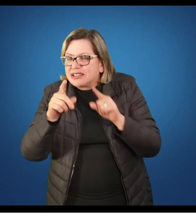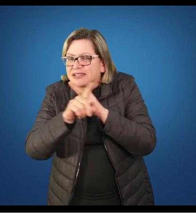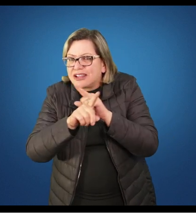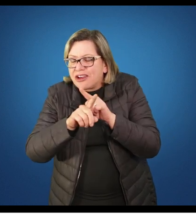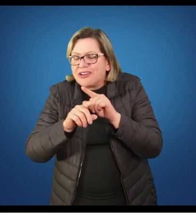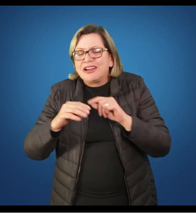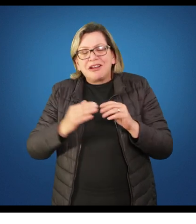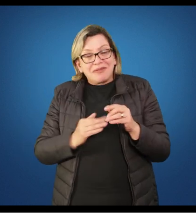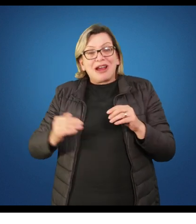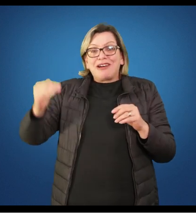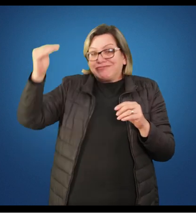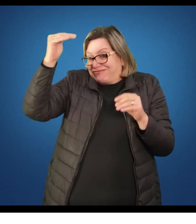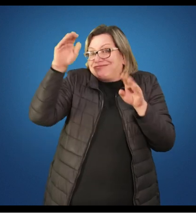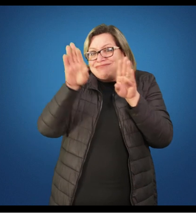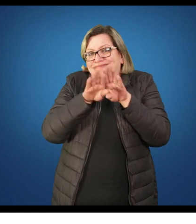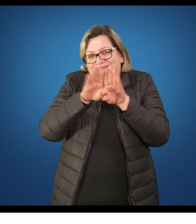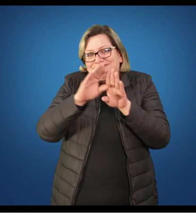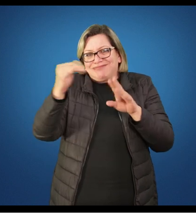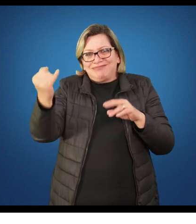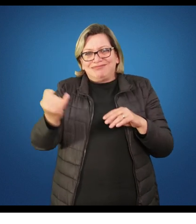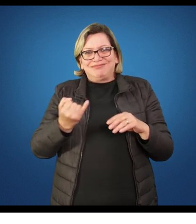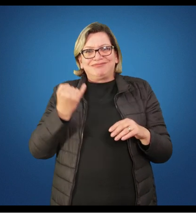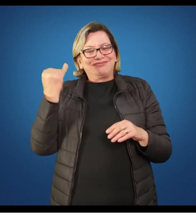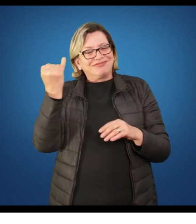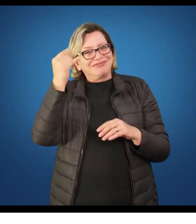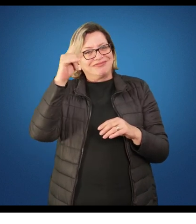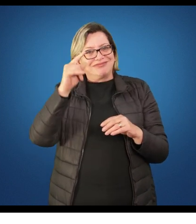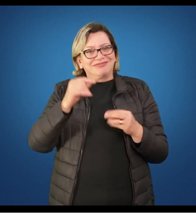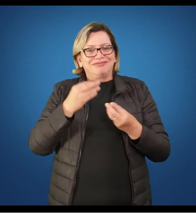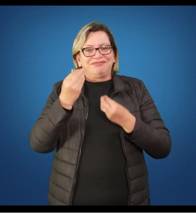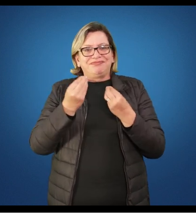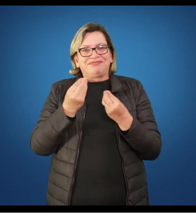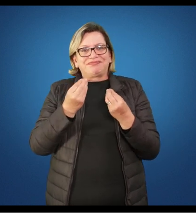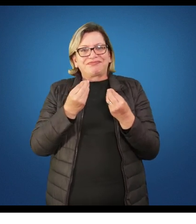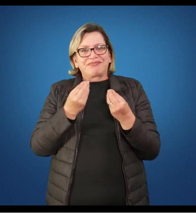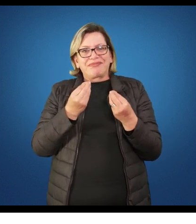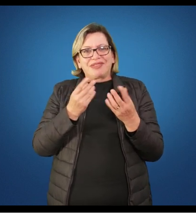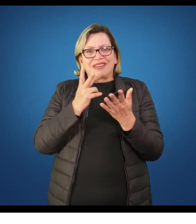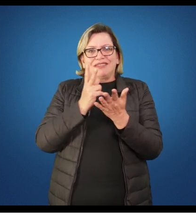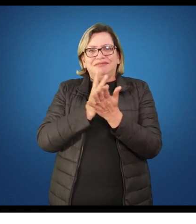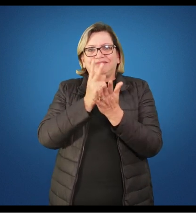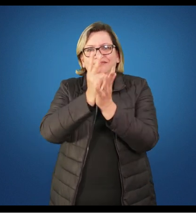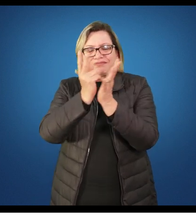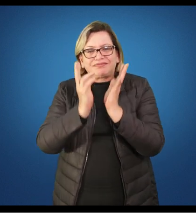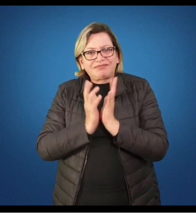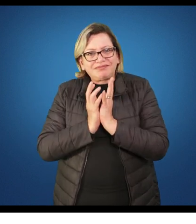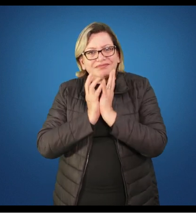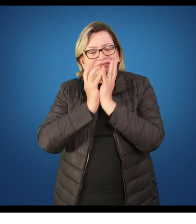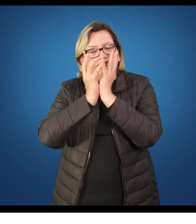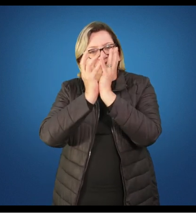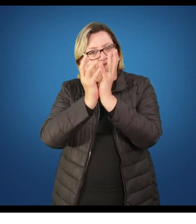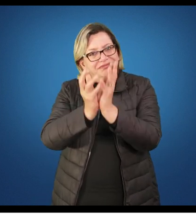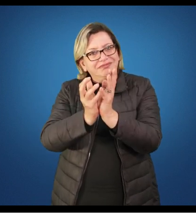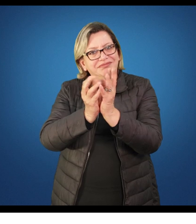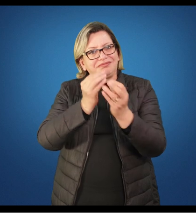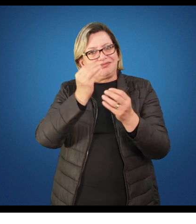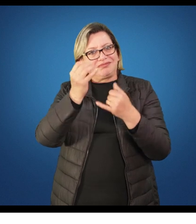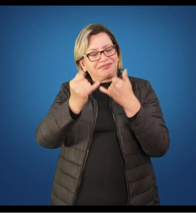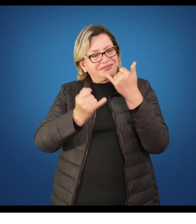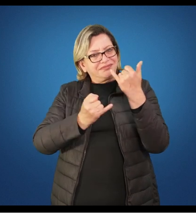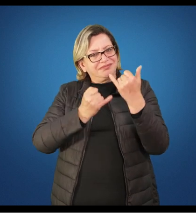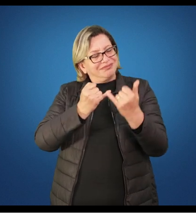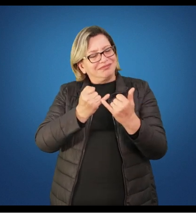também se dão muito bem e acabam tendo uma participação bastante efetiva em relação aos jogos e